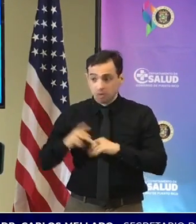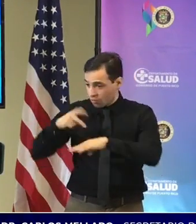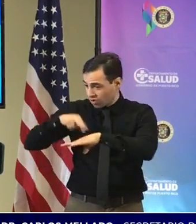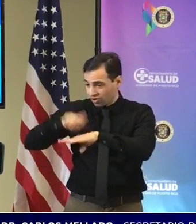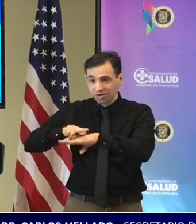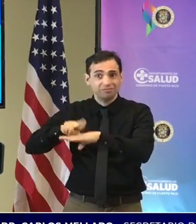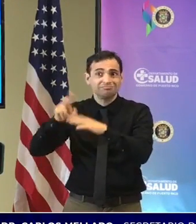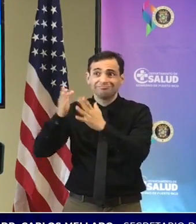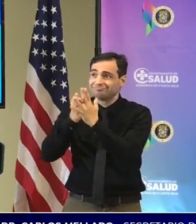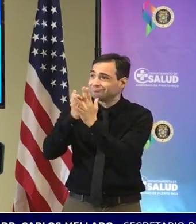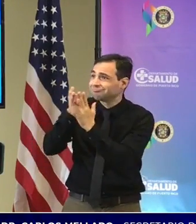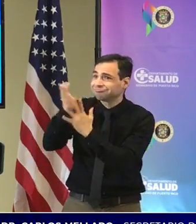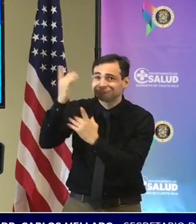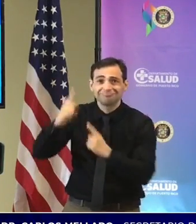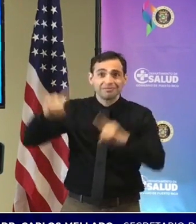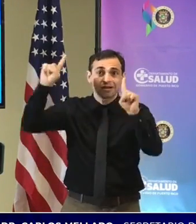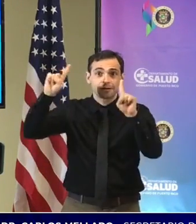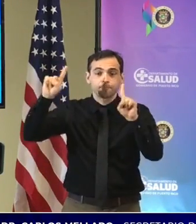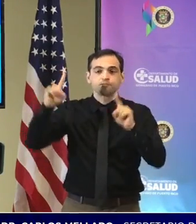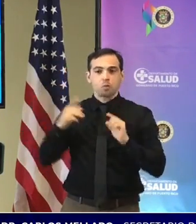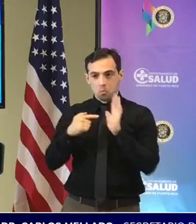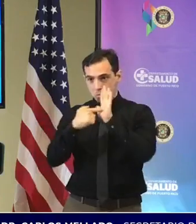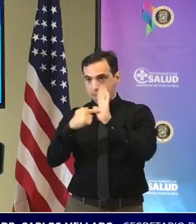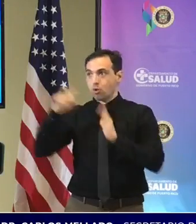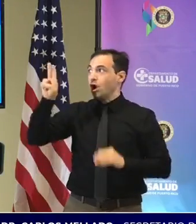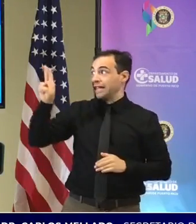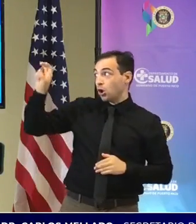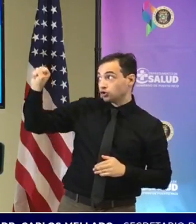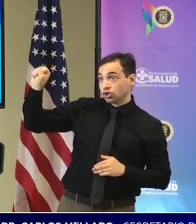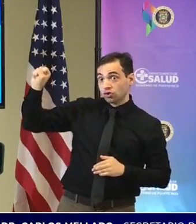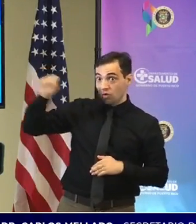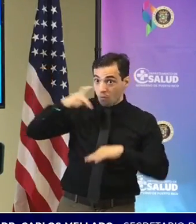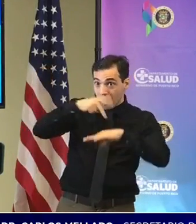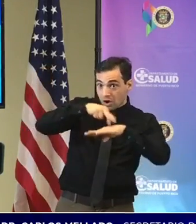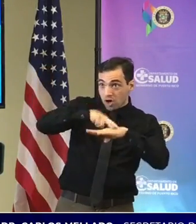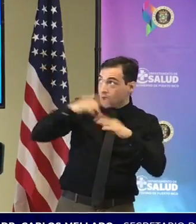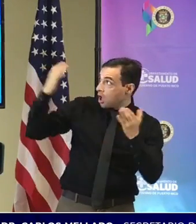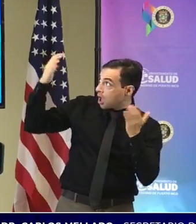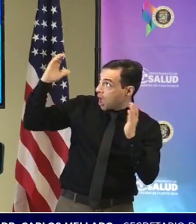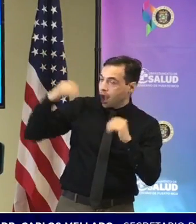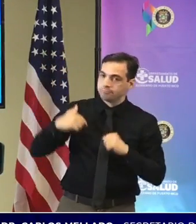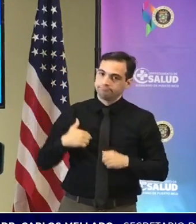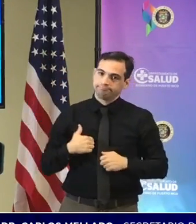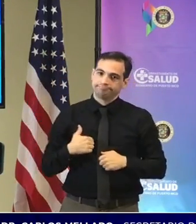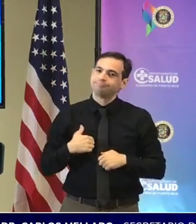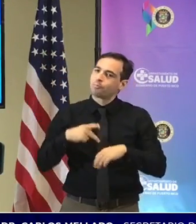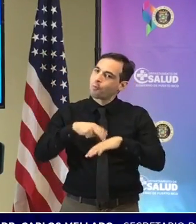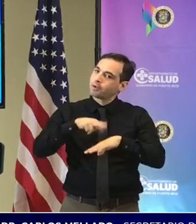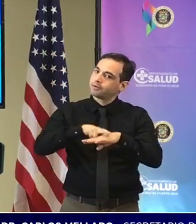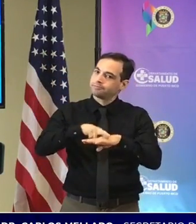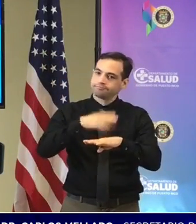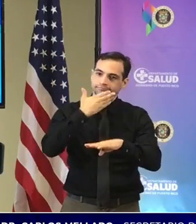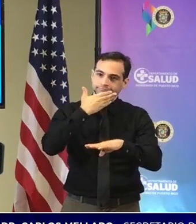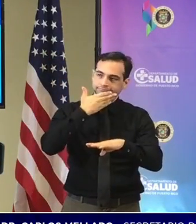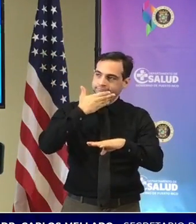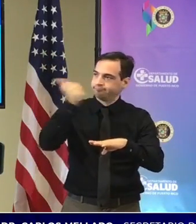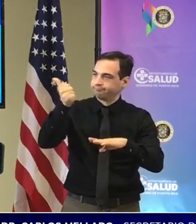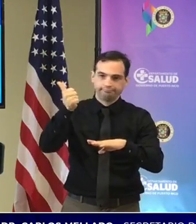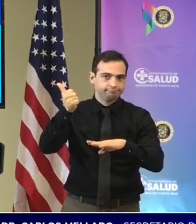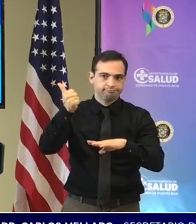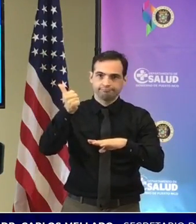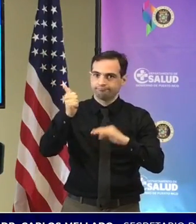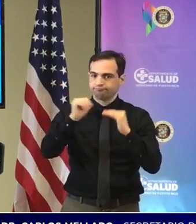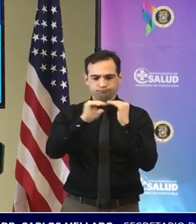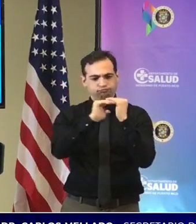si comparamos Estados Unidos con Puerto Rico nosotros estamos muchísimo mejor en cuanto a vacunación muchísimo